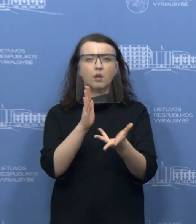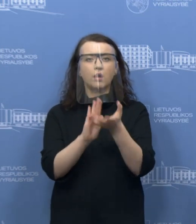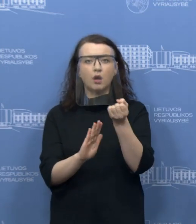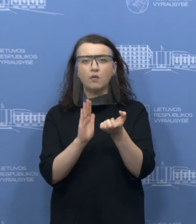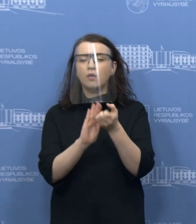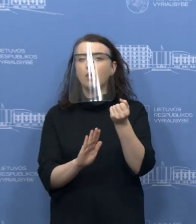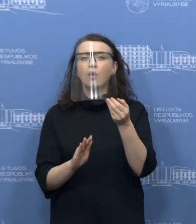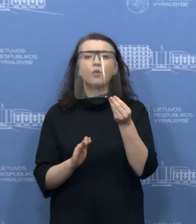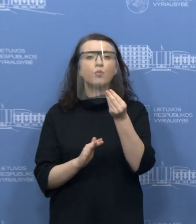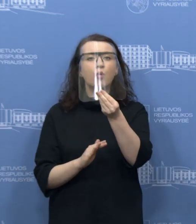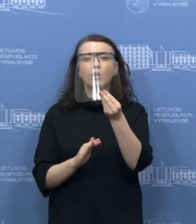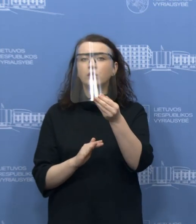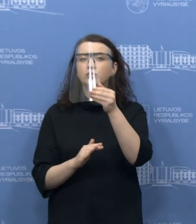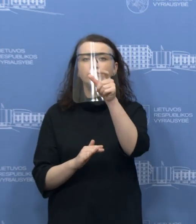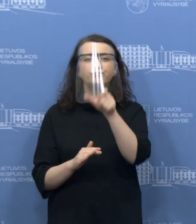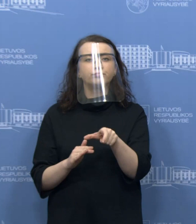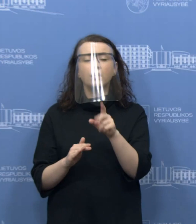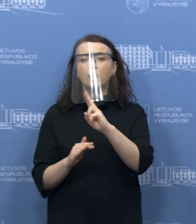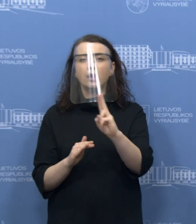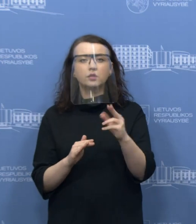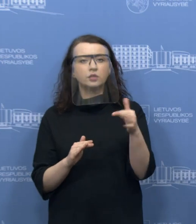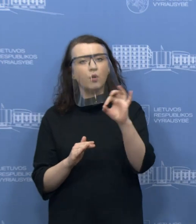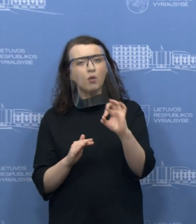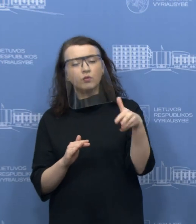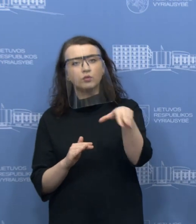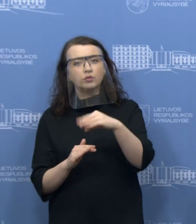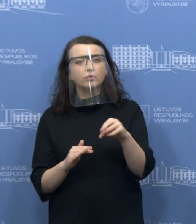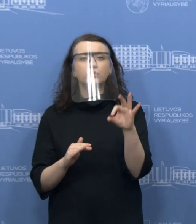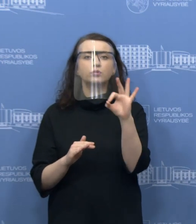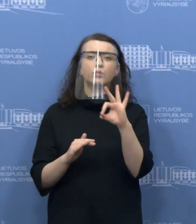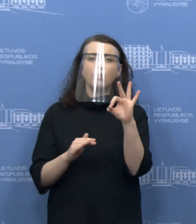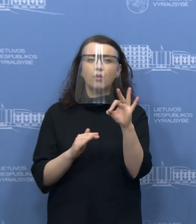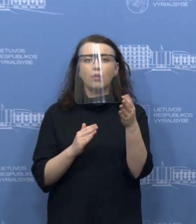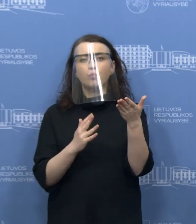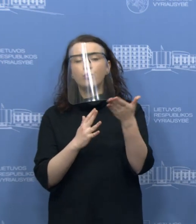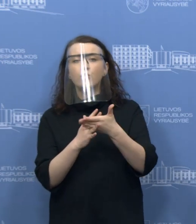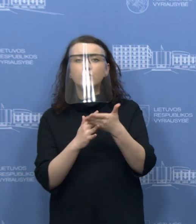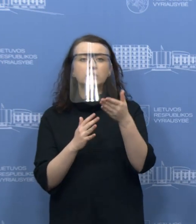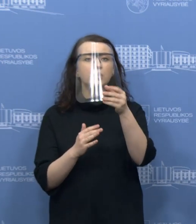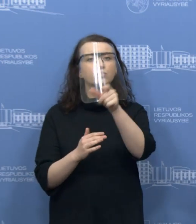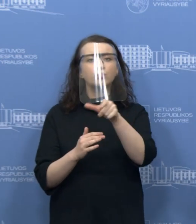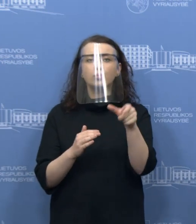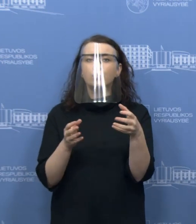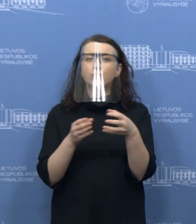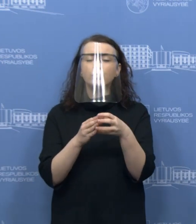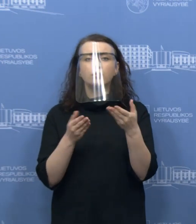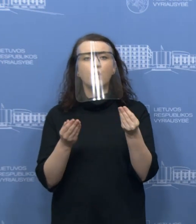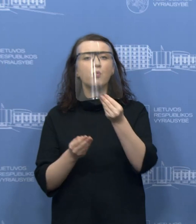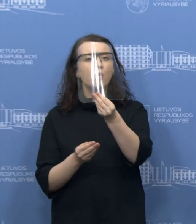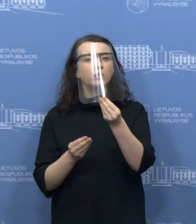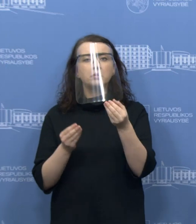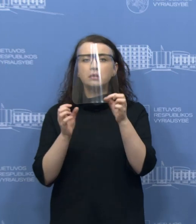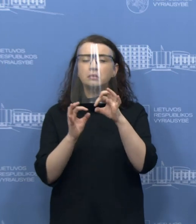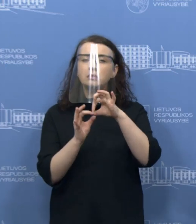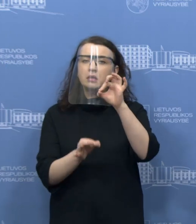Kas tie mokesčių mokėtojų, ar tai apima visus, ar tai apima tik tai dalį mokesčių mokėtojų, kokie mokesčiam